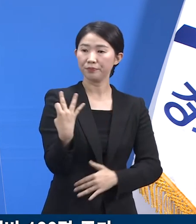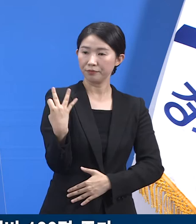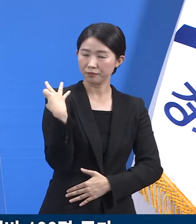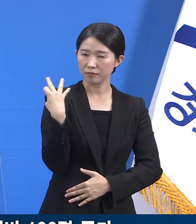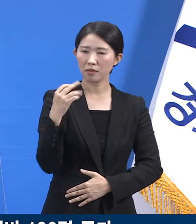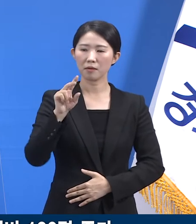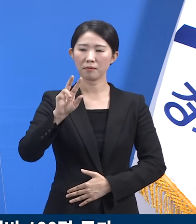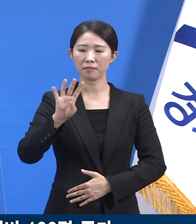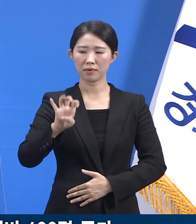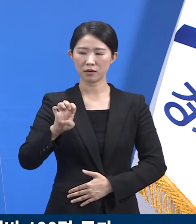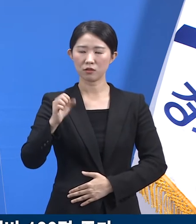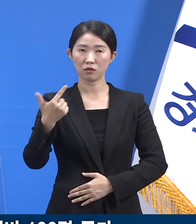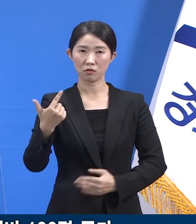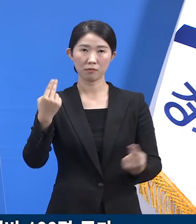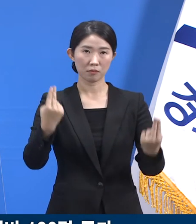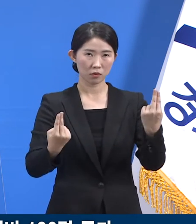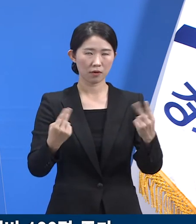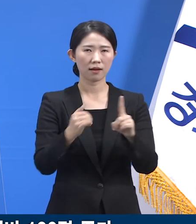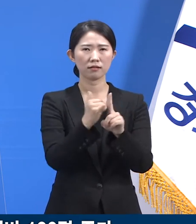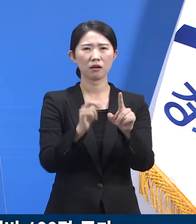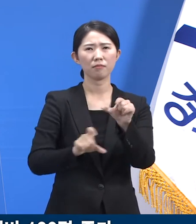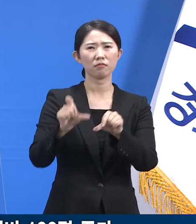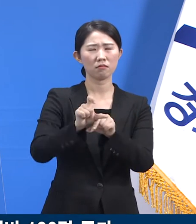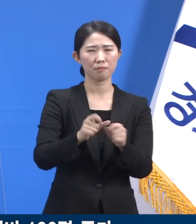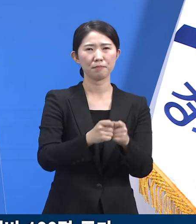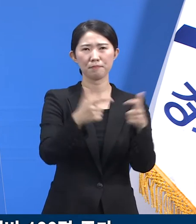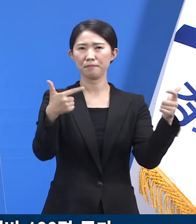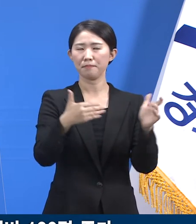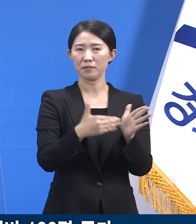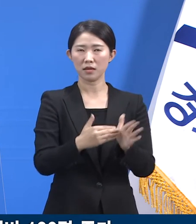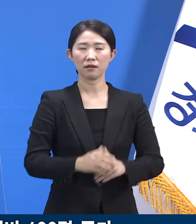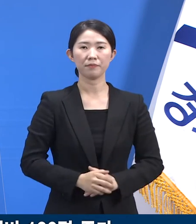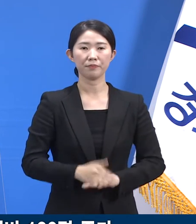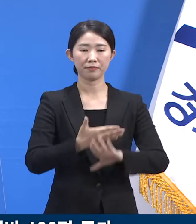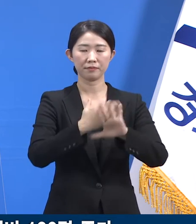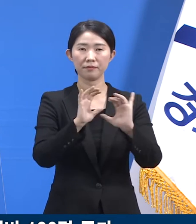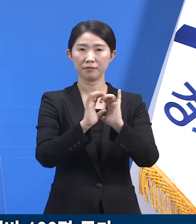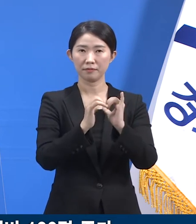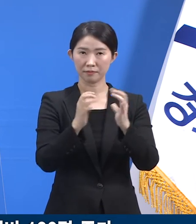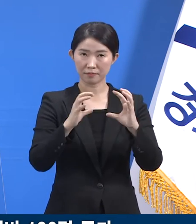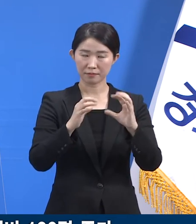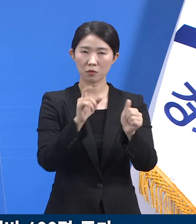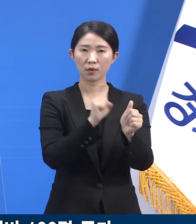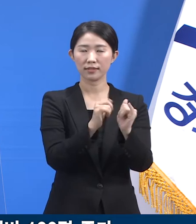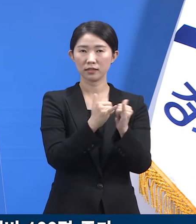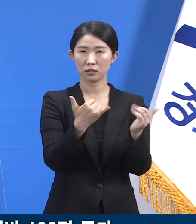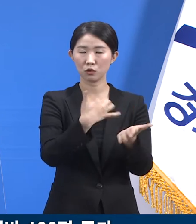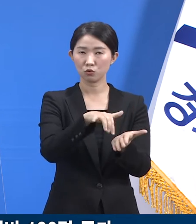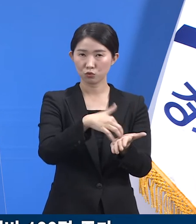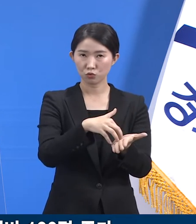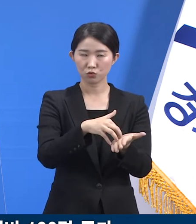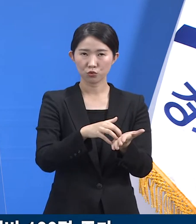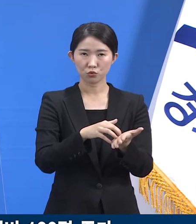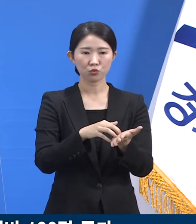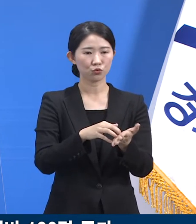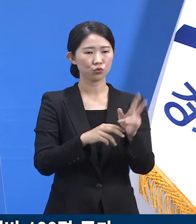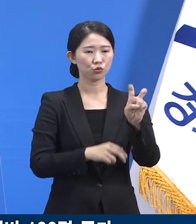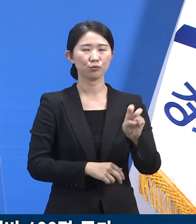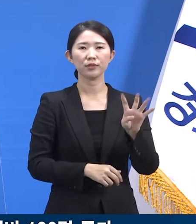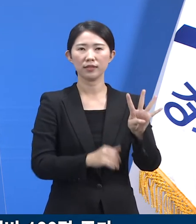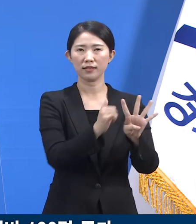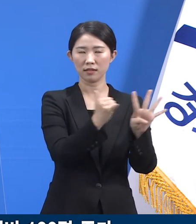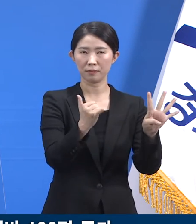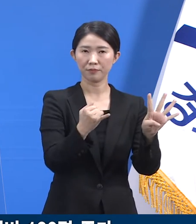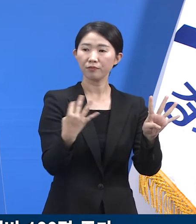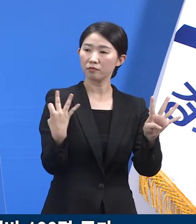46명 대비 1명 증가하였습니다. 외국인 확진자는 일평균 24명이었고 그 전주